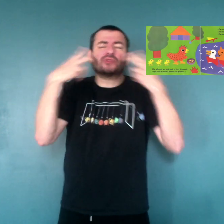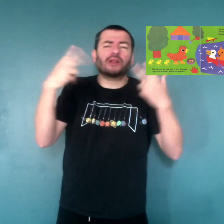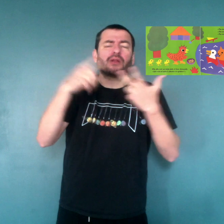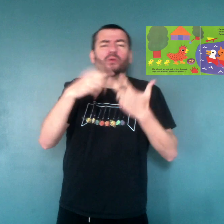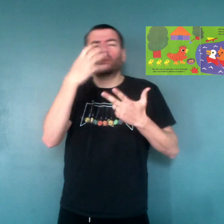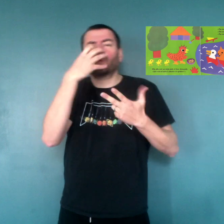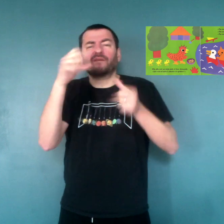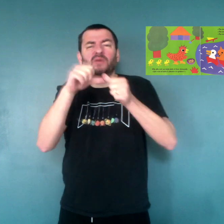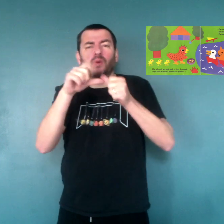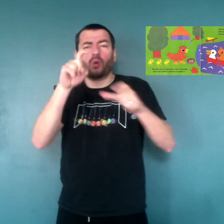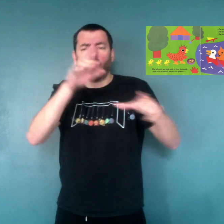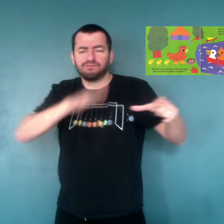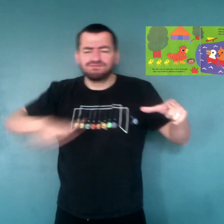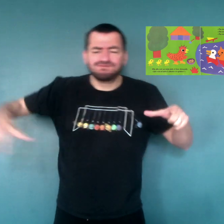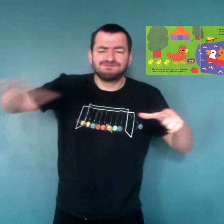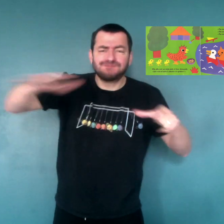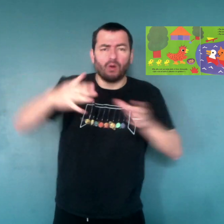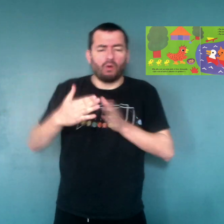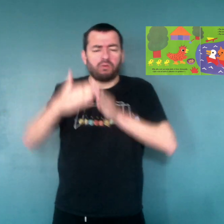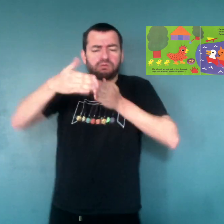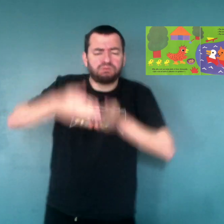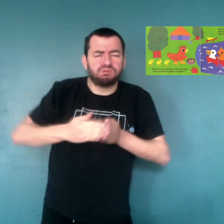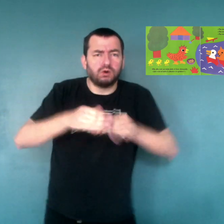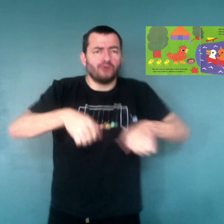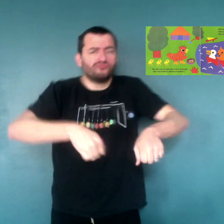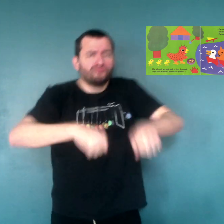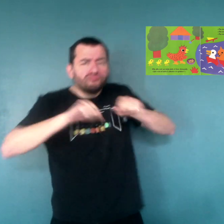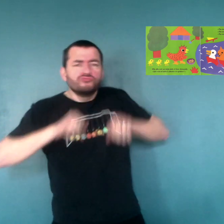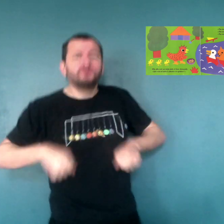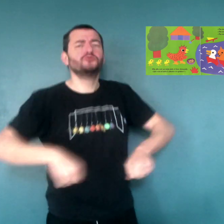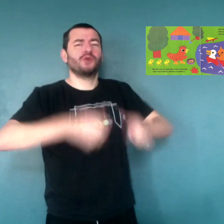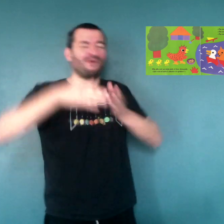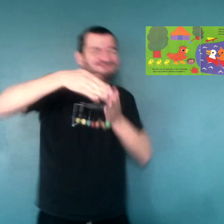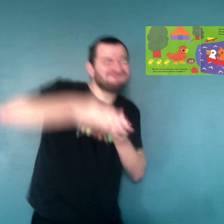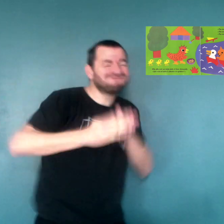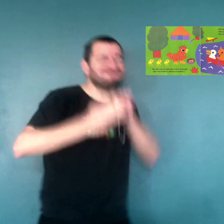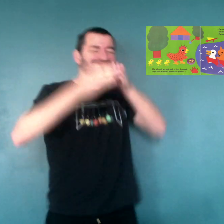canard, le chat et le cochon sont dans les temps, sur un petit bateau en train de ramer.